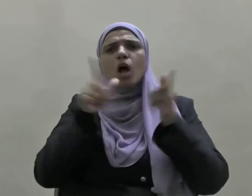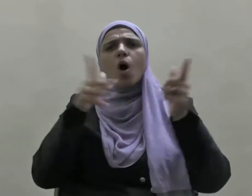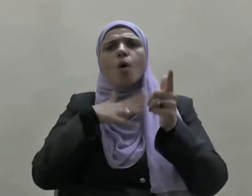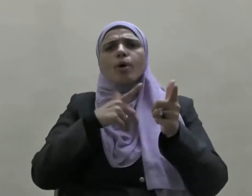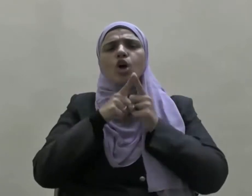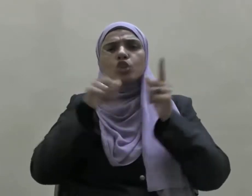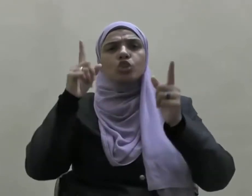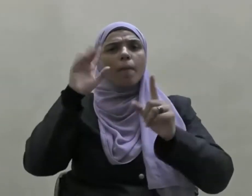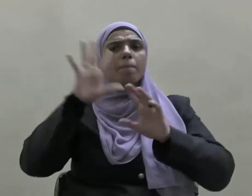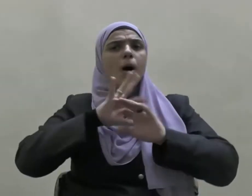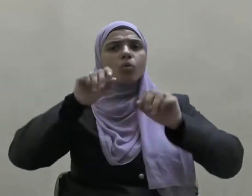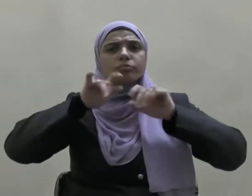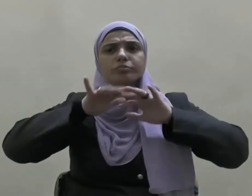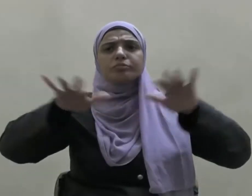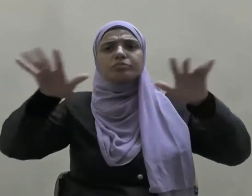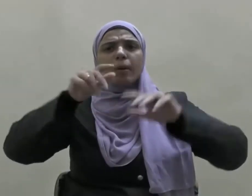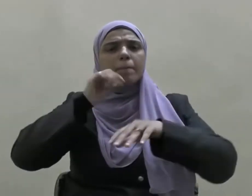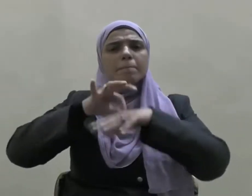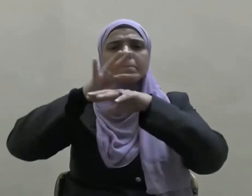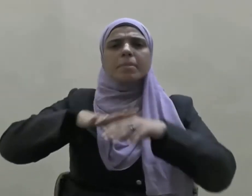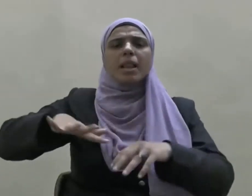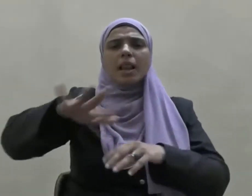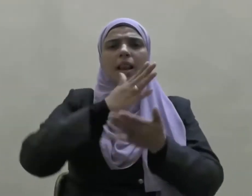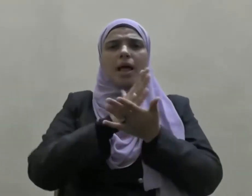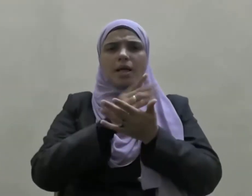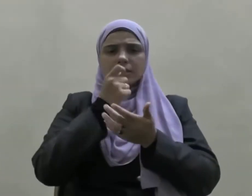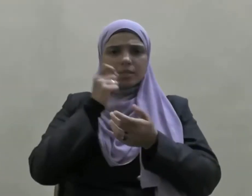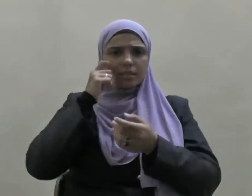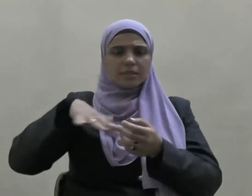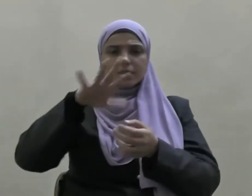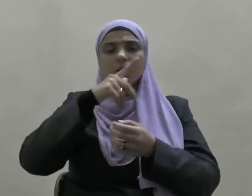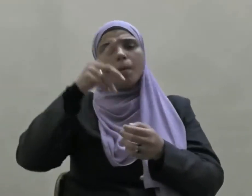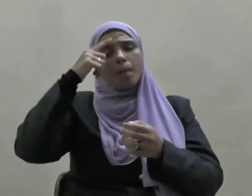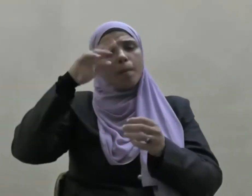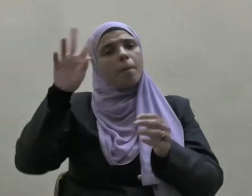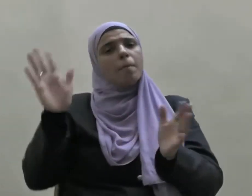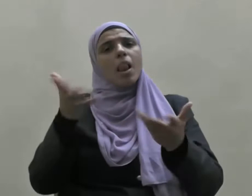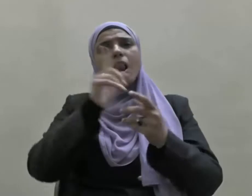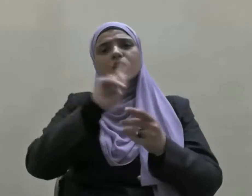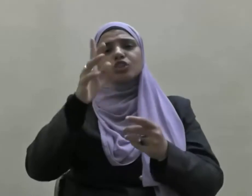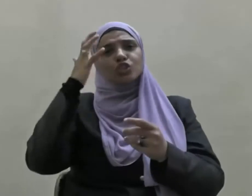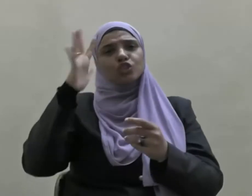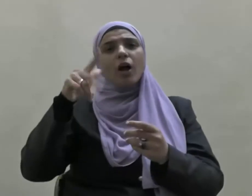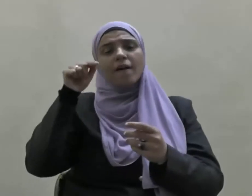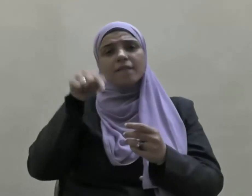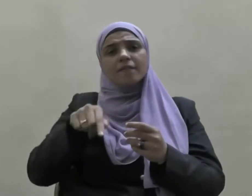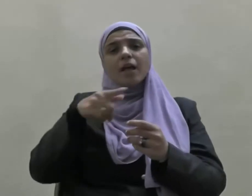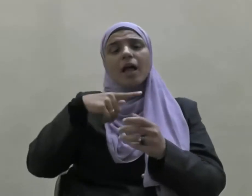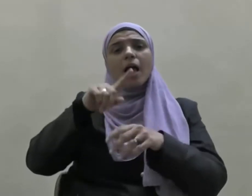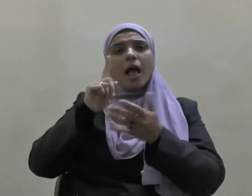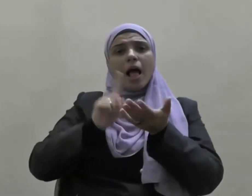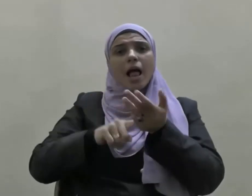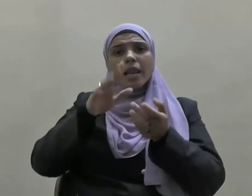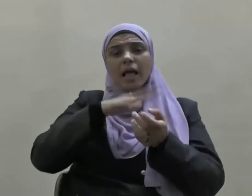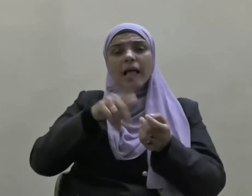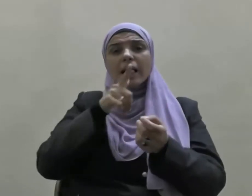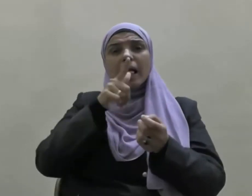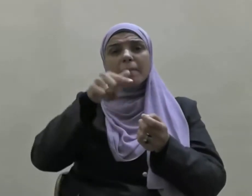وترويجها بين الناس ومن ما لا شك فيه أن الكلمة